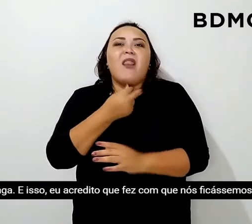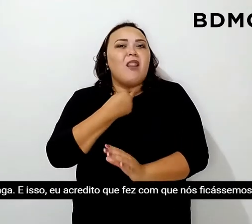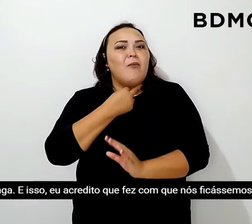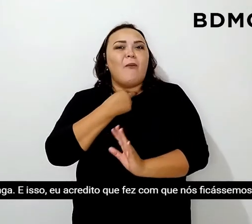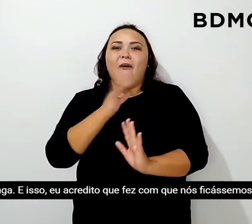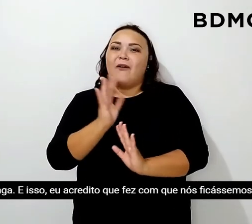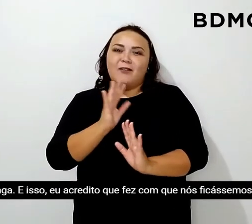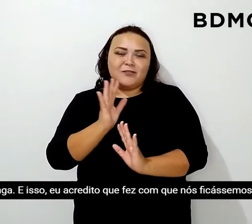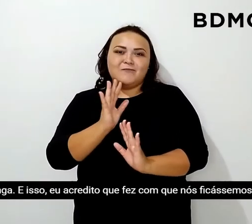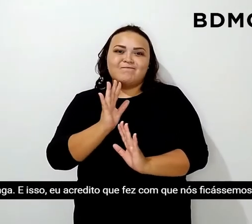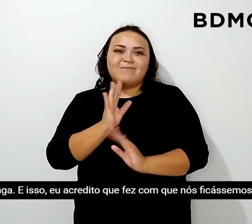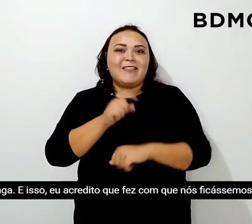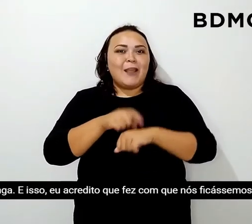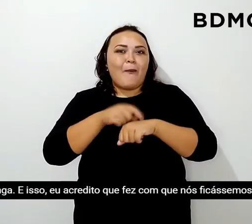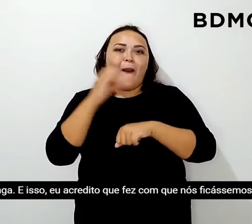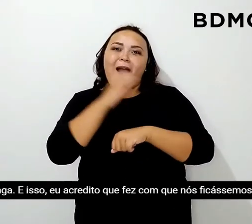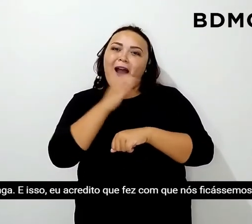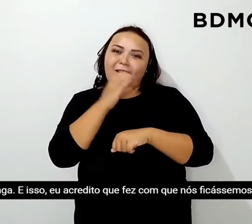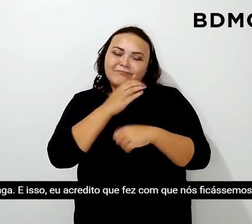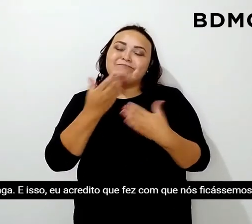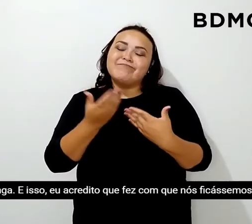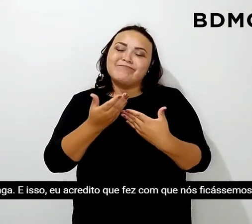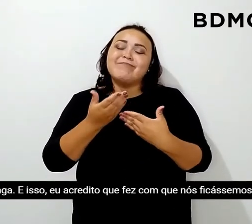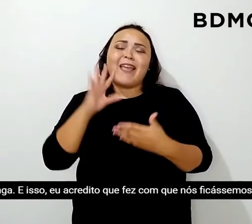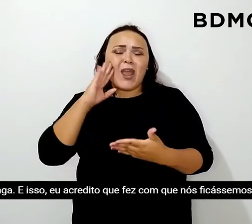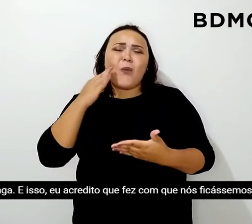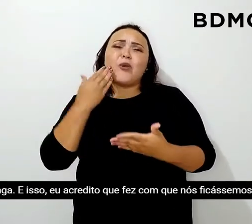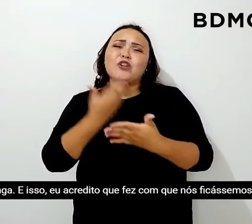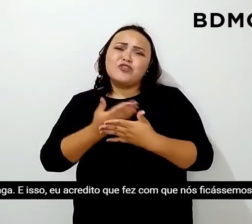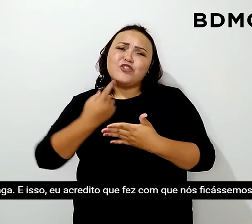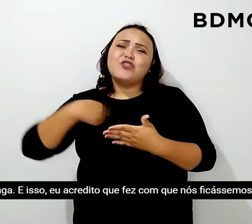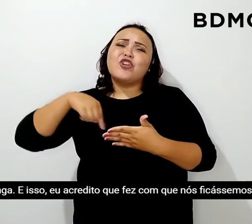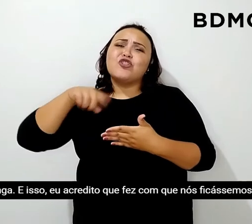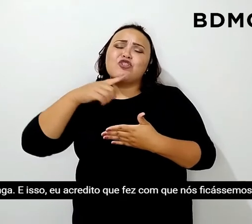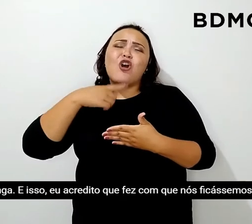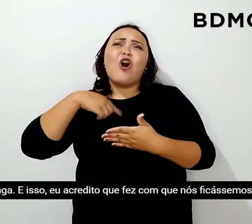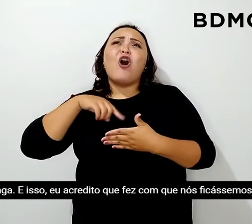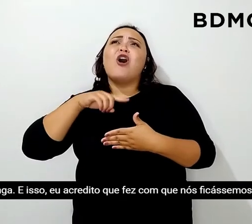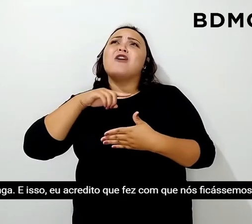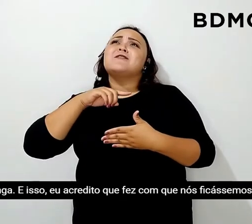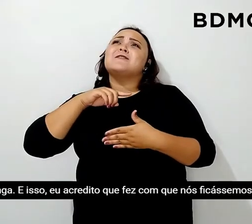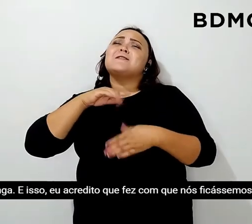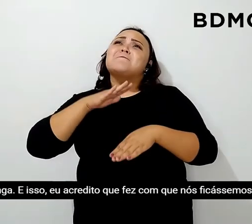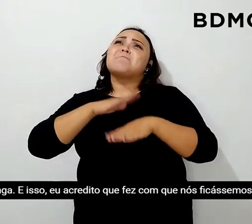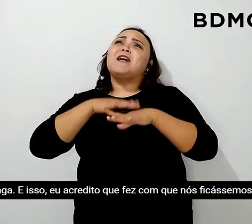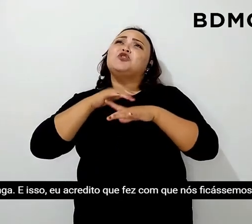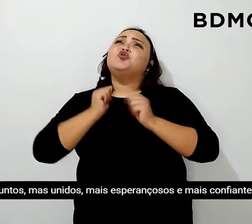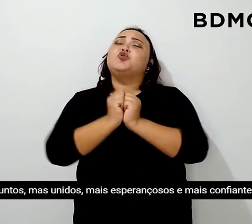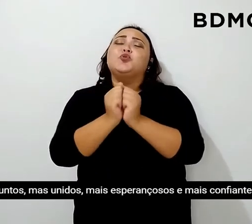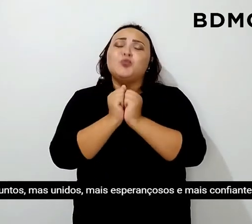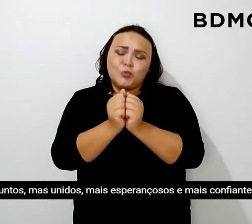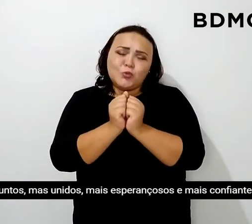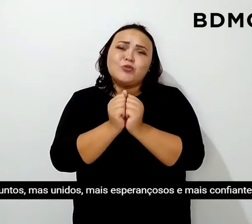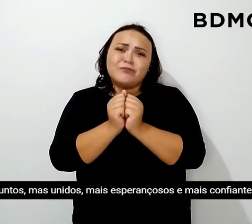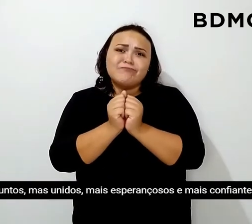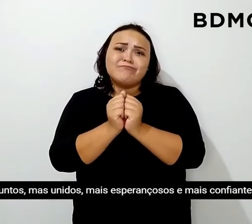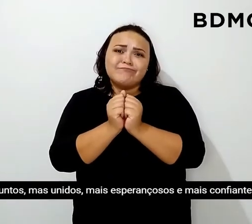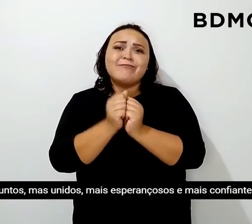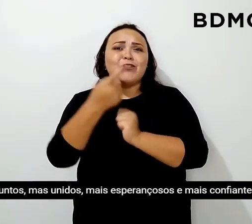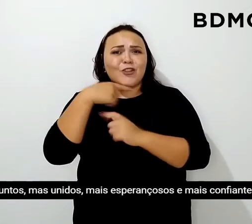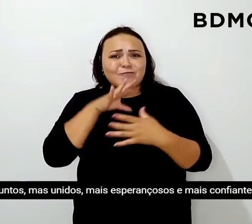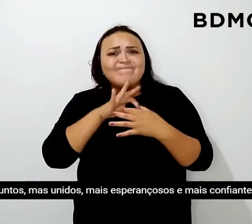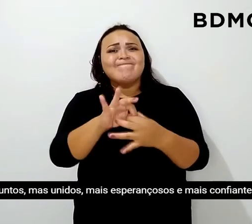longa e isso, eu acredito, que fez com que nós ficássemos mais juntos,